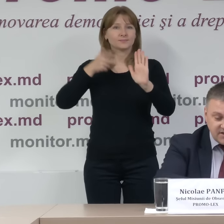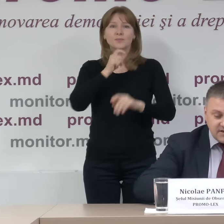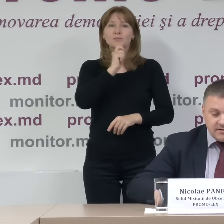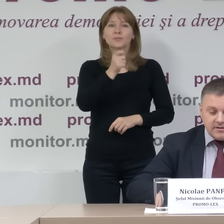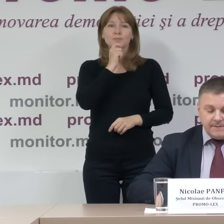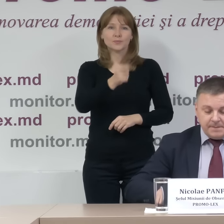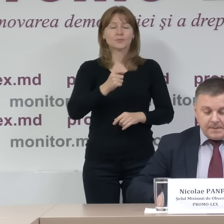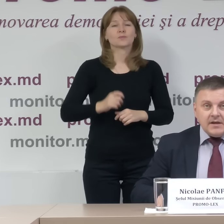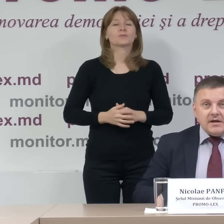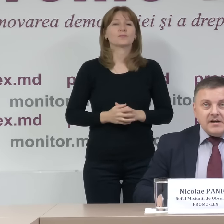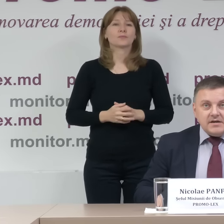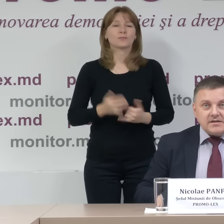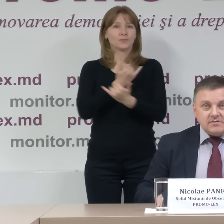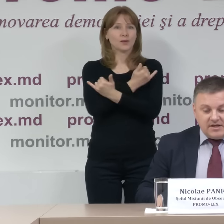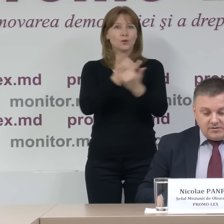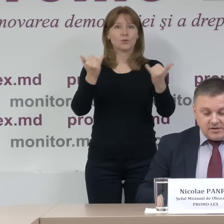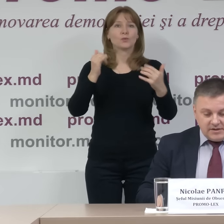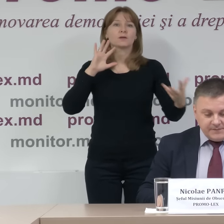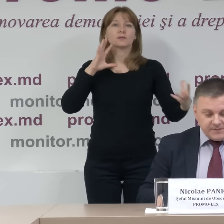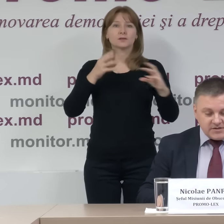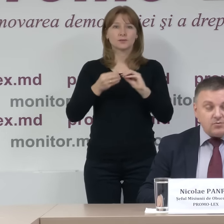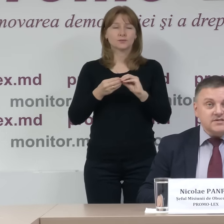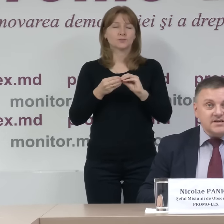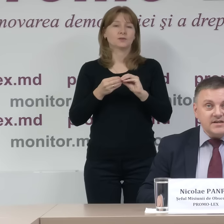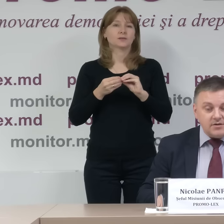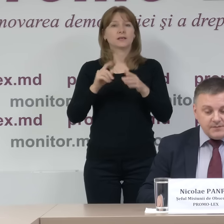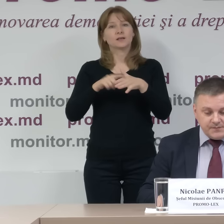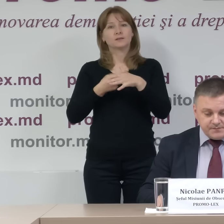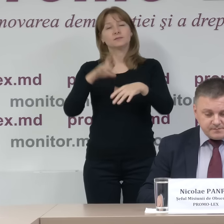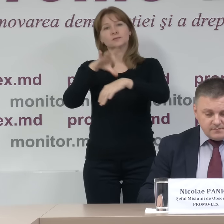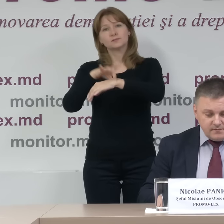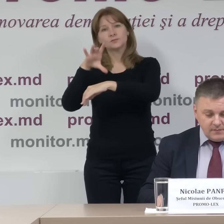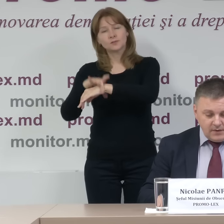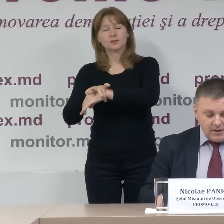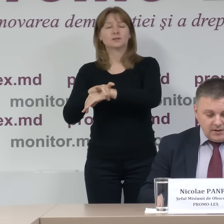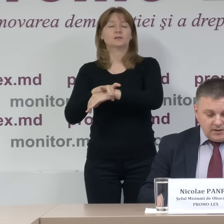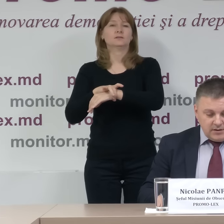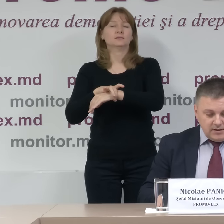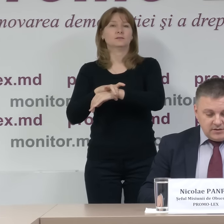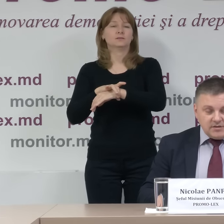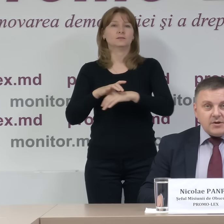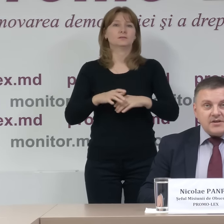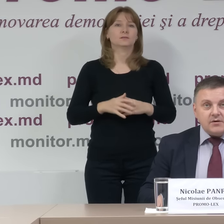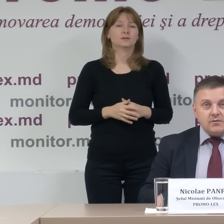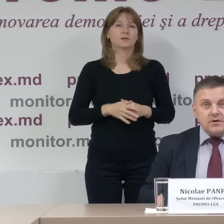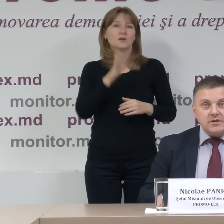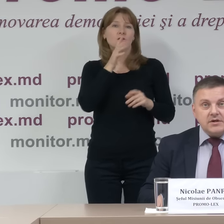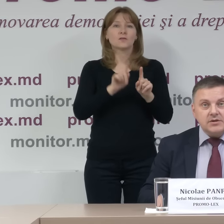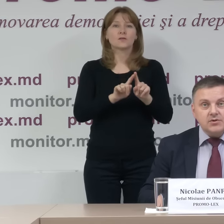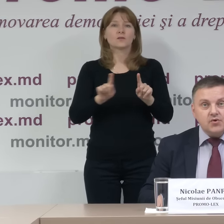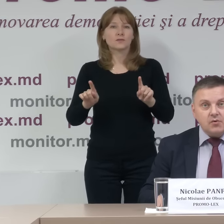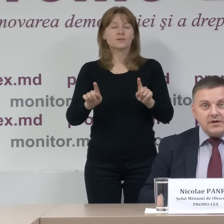pentru prezentarea rezultatelor sau constatărilor din perioada